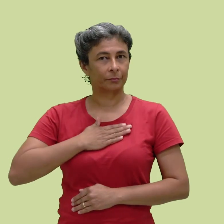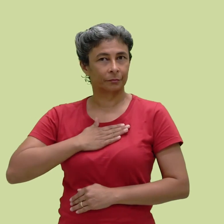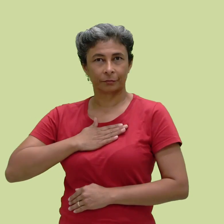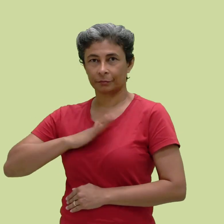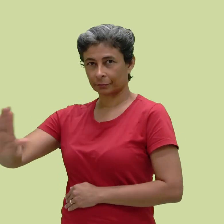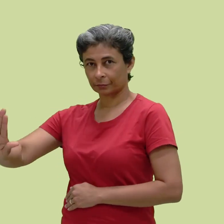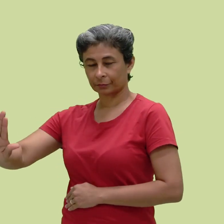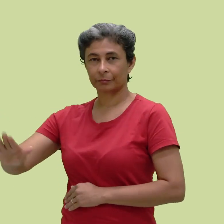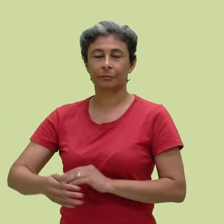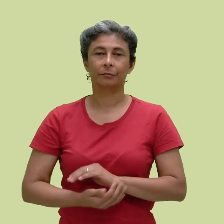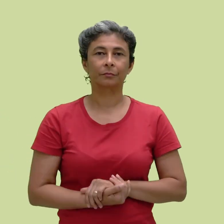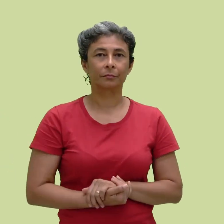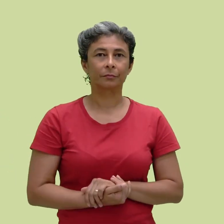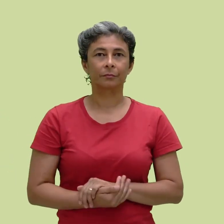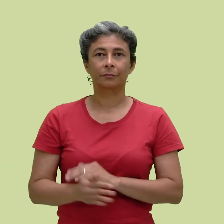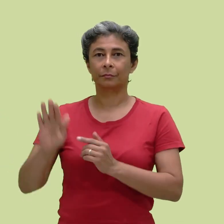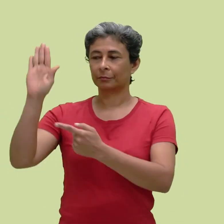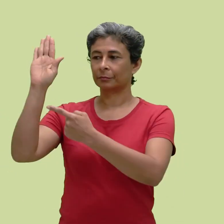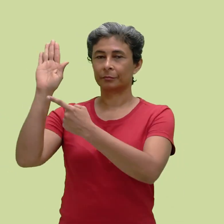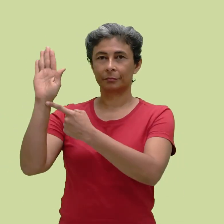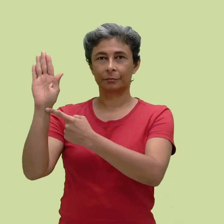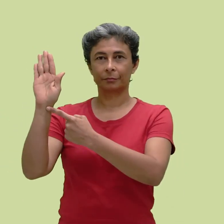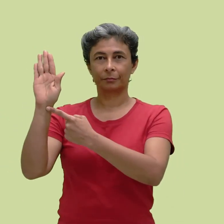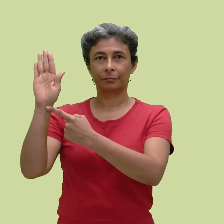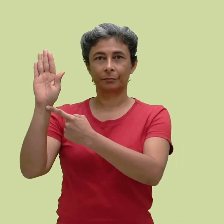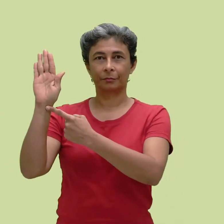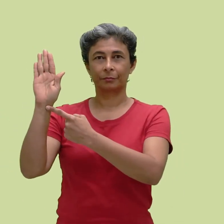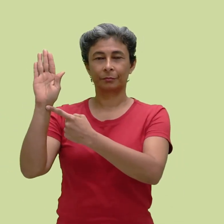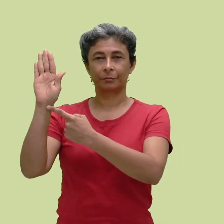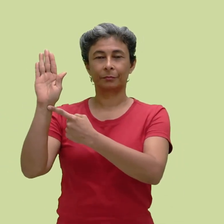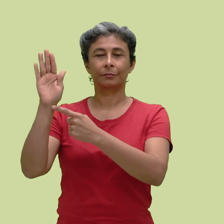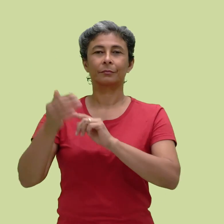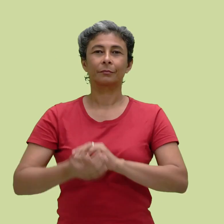não gostar. São feitos com mão aberta e dedos juntos.